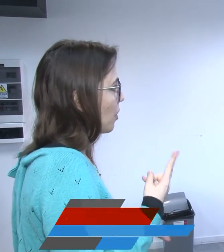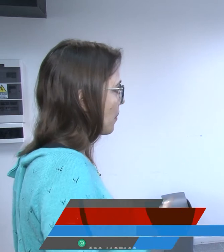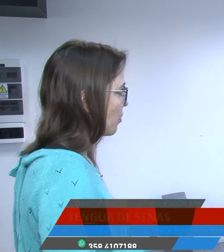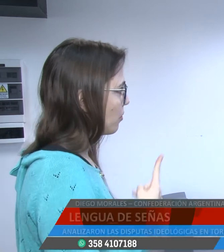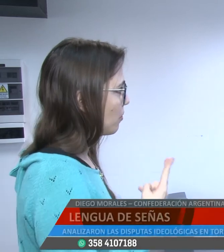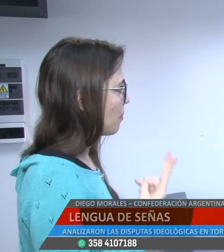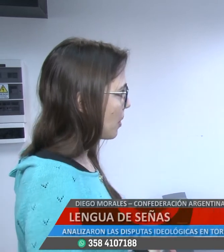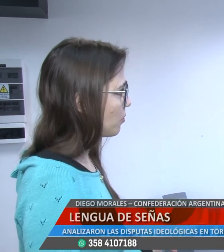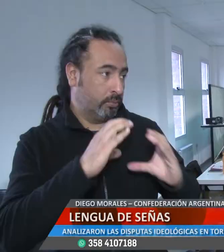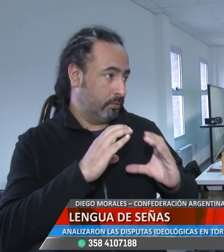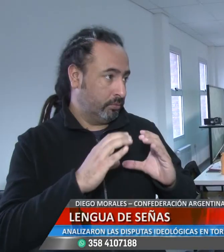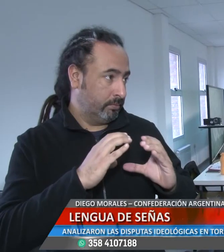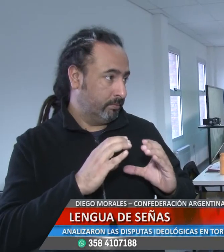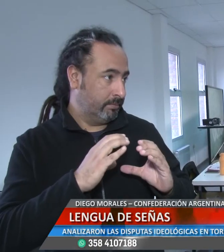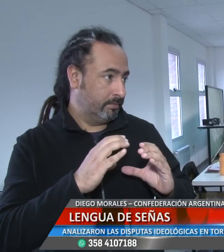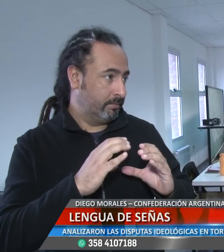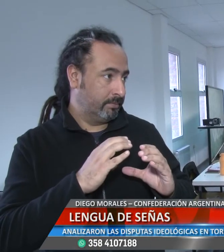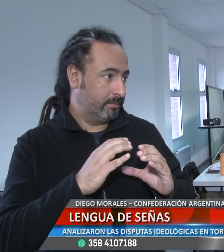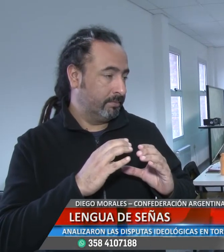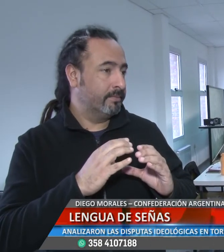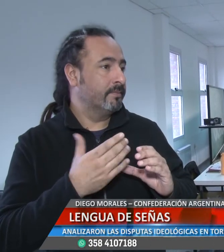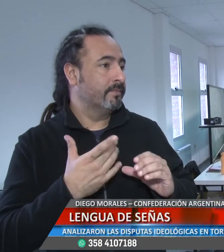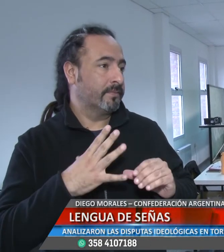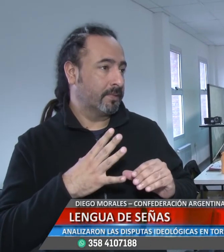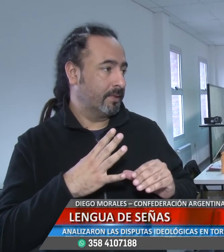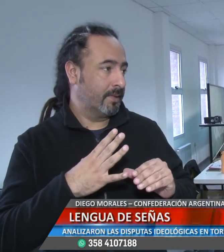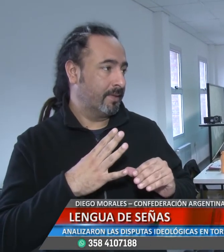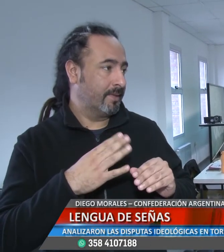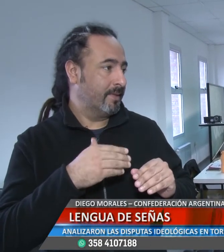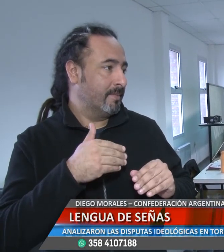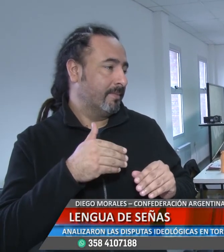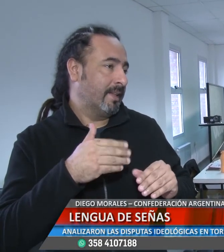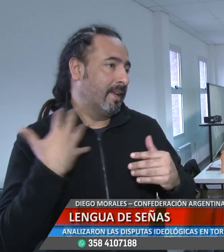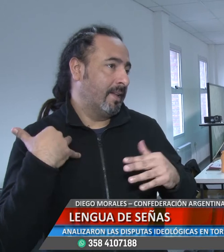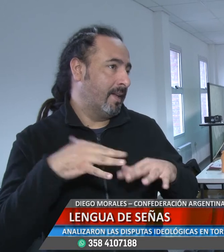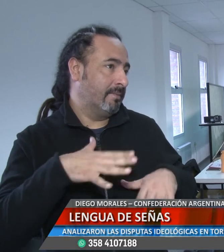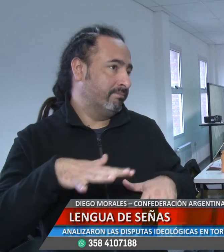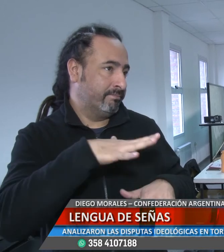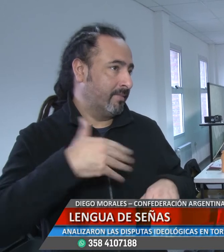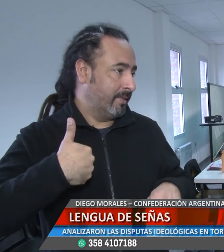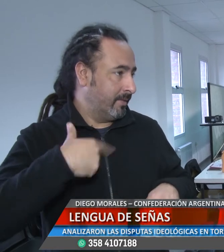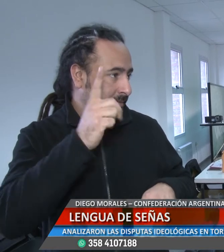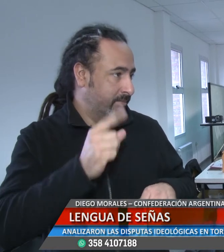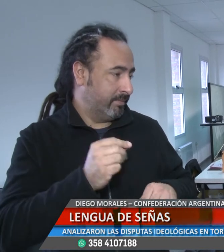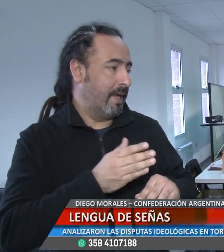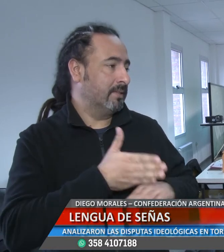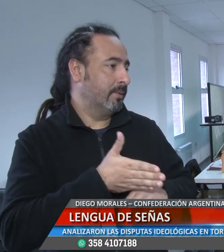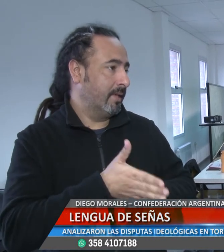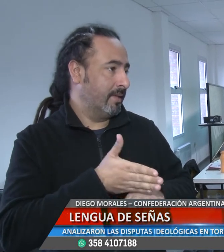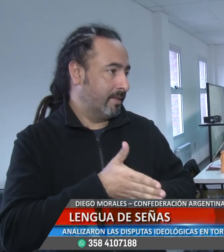problemáticas de las personas sordas, la principal es la comunicación. Falta en líneas generales en todo el país